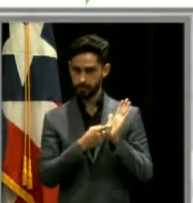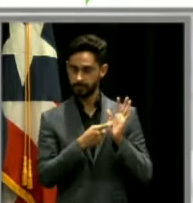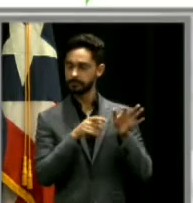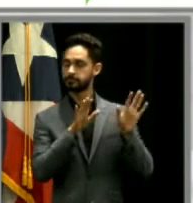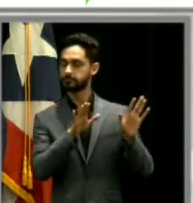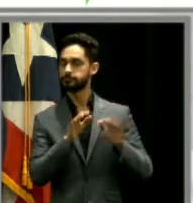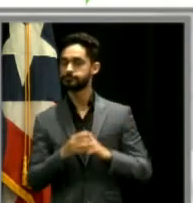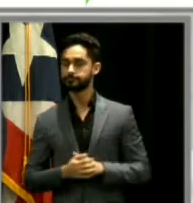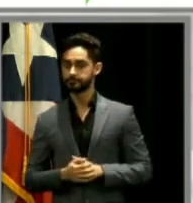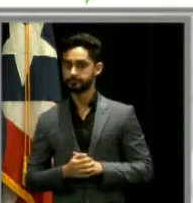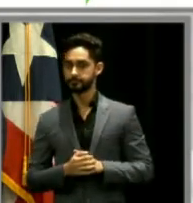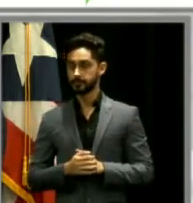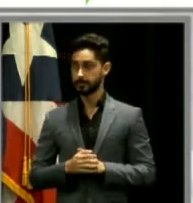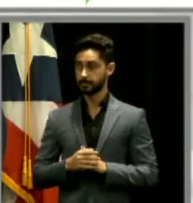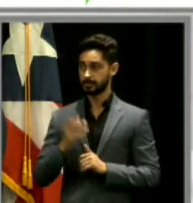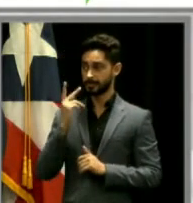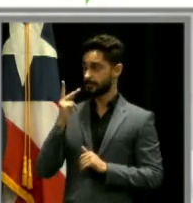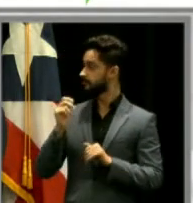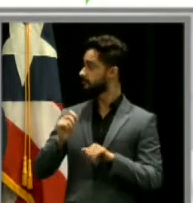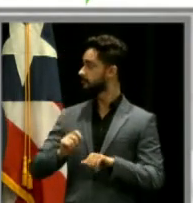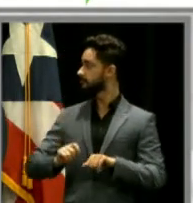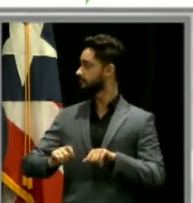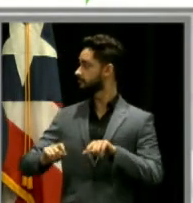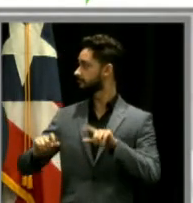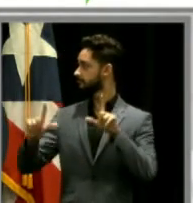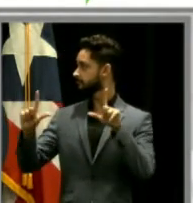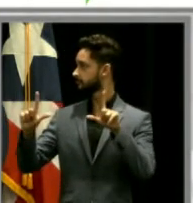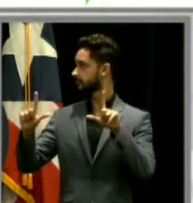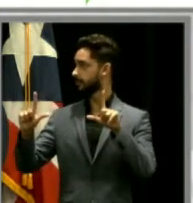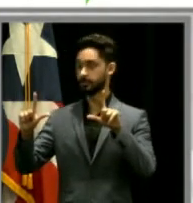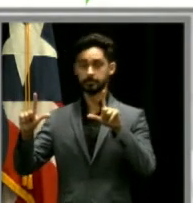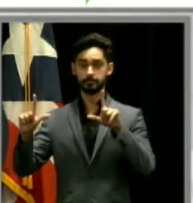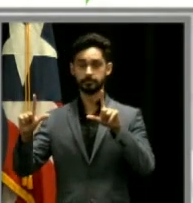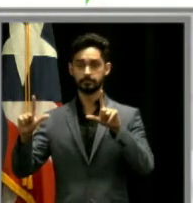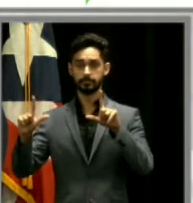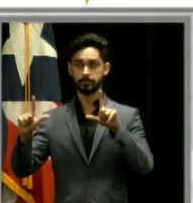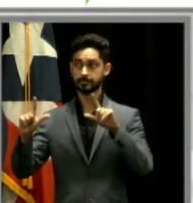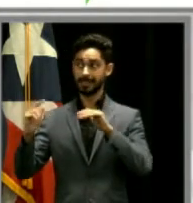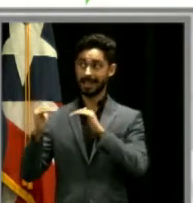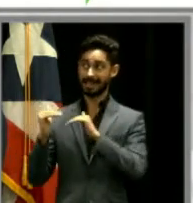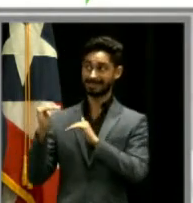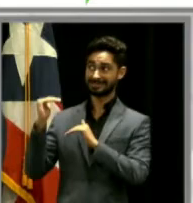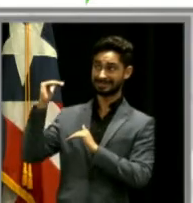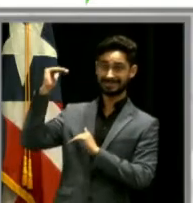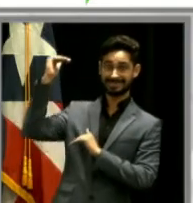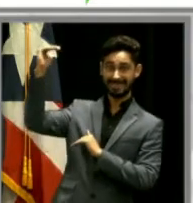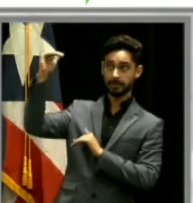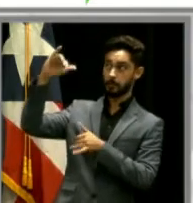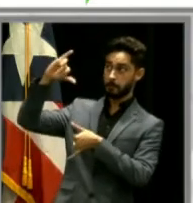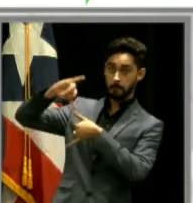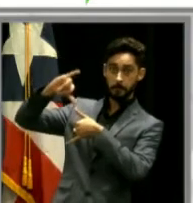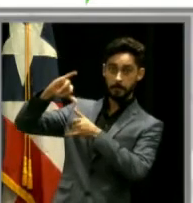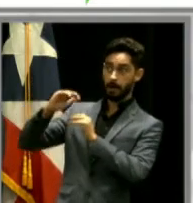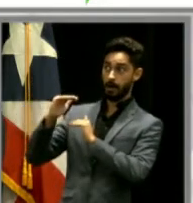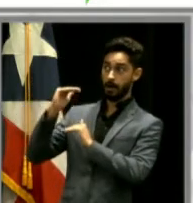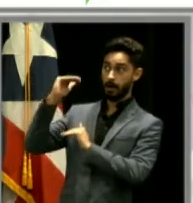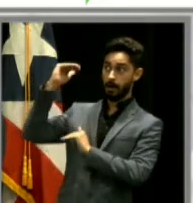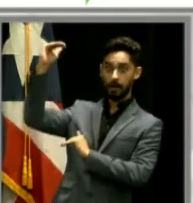helipuerto que está a mano derecha, al techo de la facilidad, ahí estamos ganando 4.000 metros cuadrados.